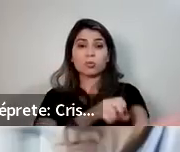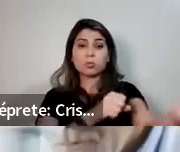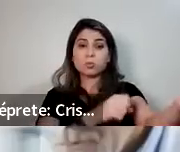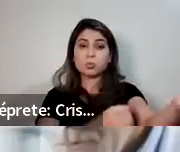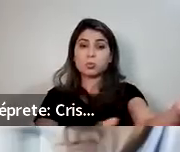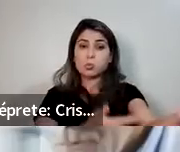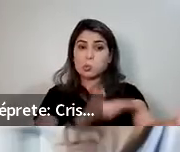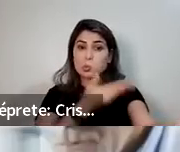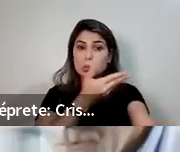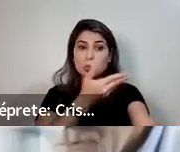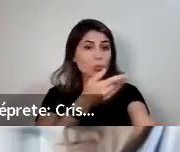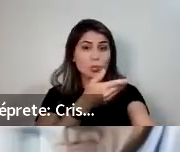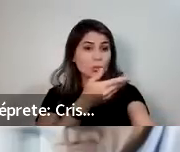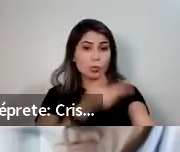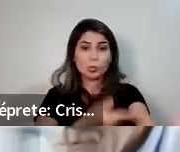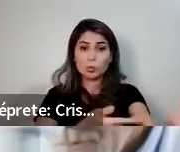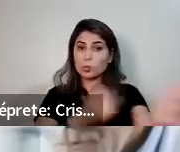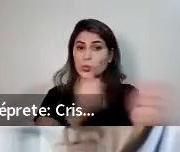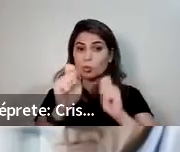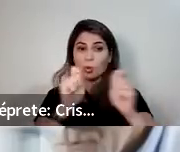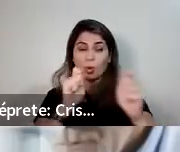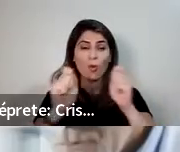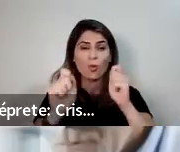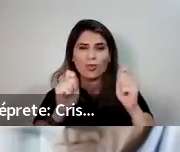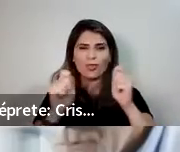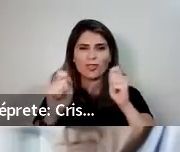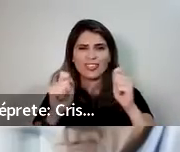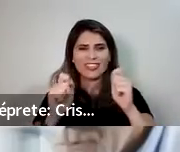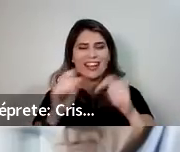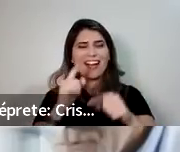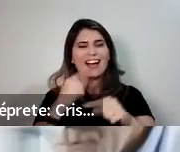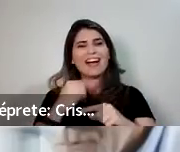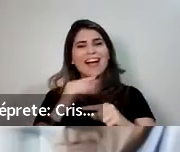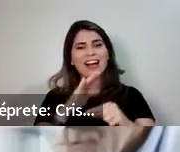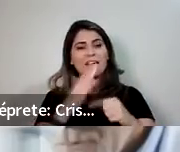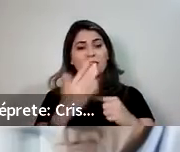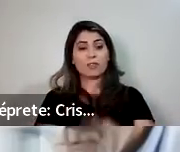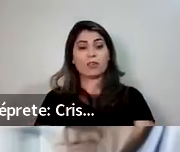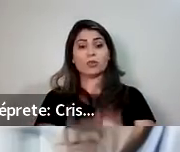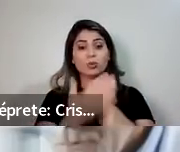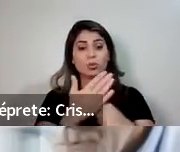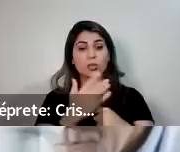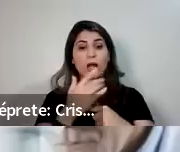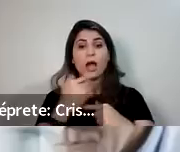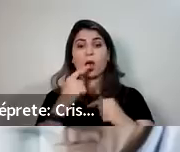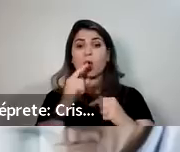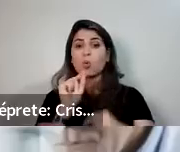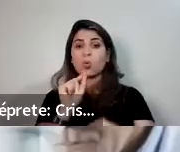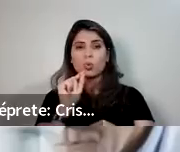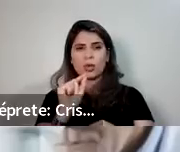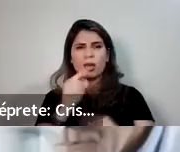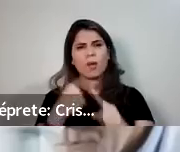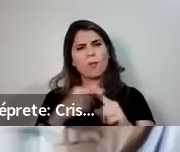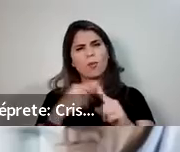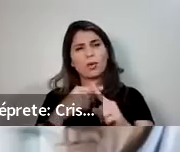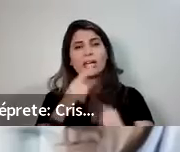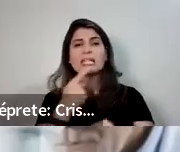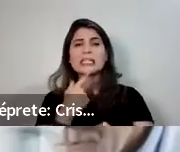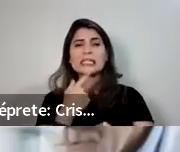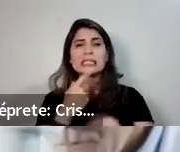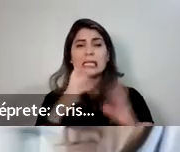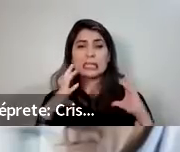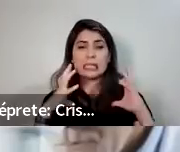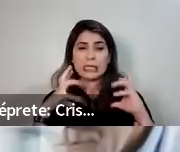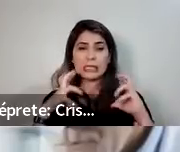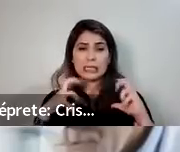controle da pressão arterial e do fluxo sanguíneo. Se você diminui a viscosidade do seu sangue,